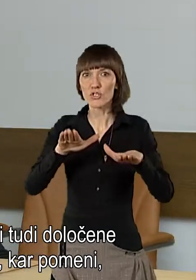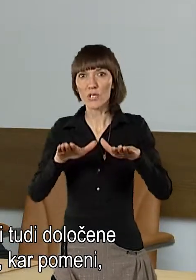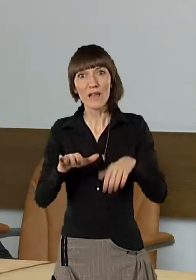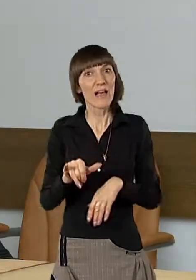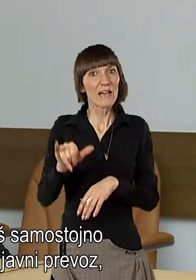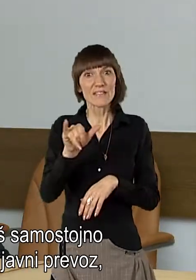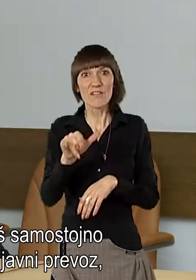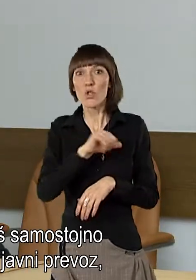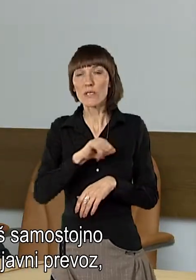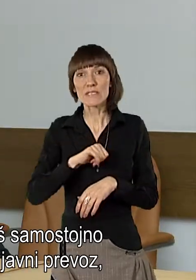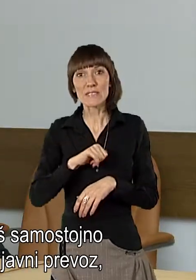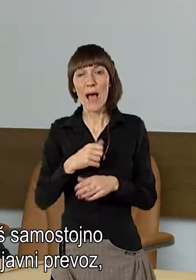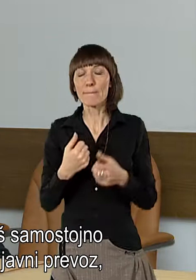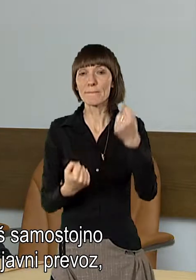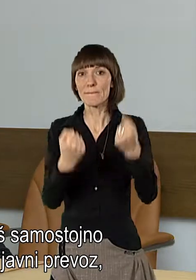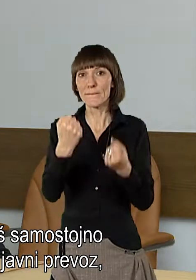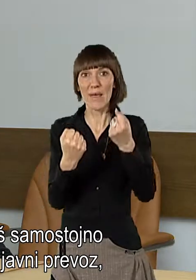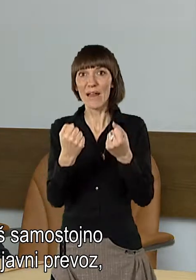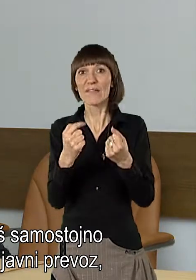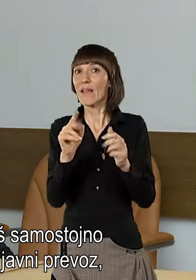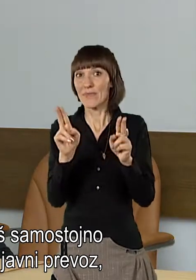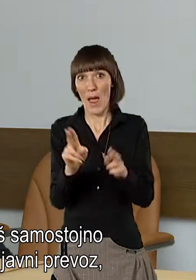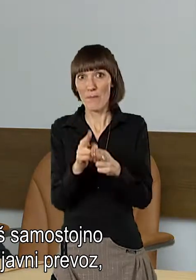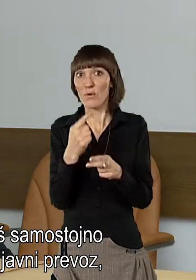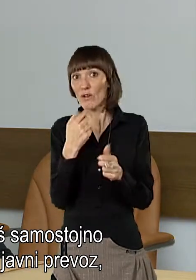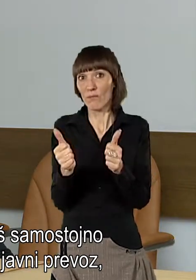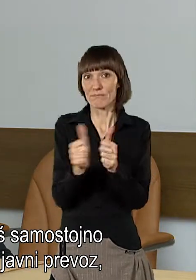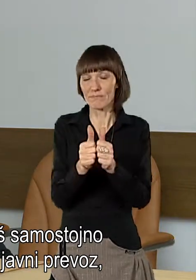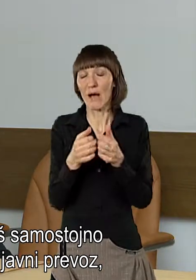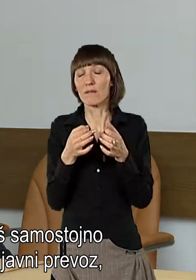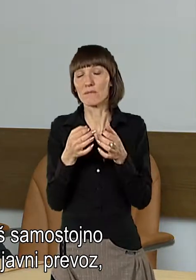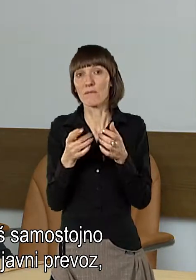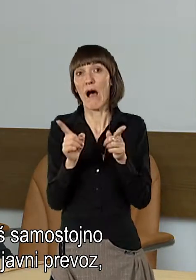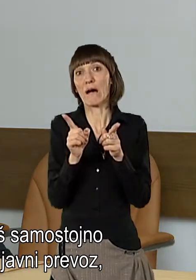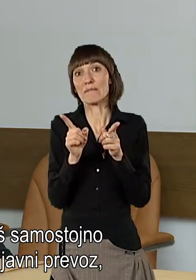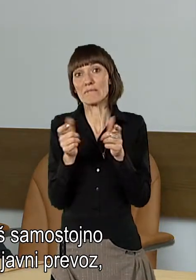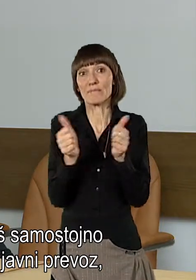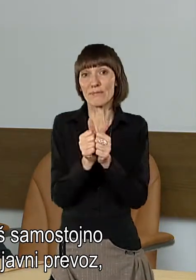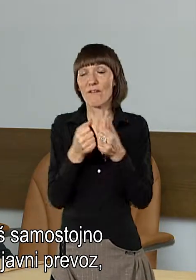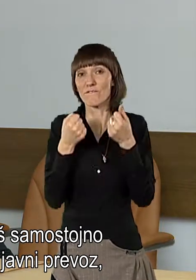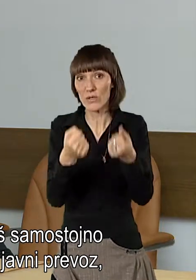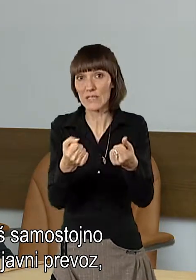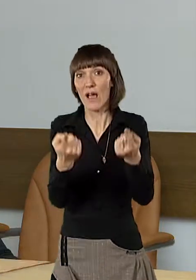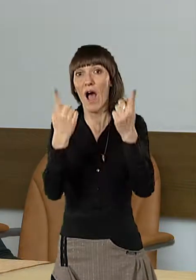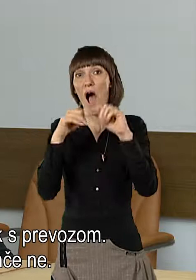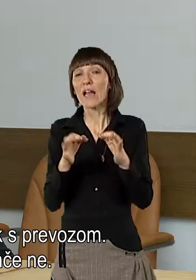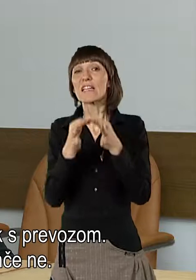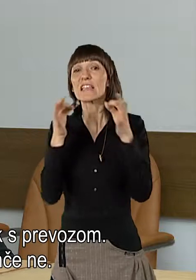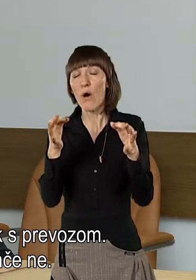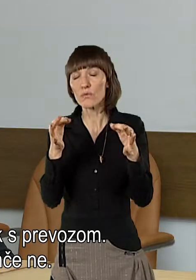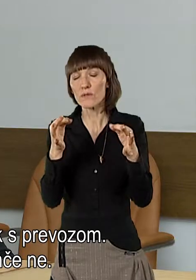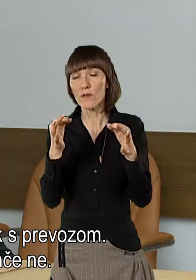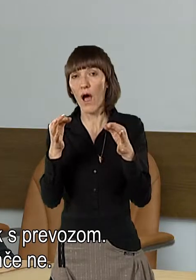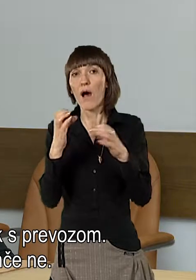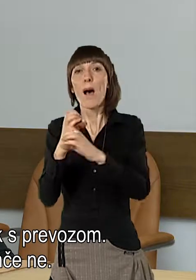To pomeni, da se vedno ne moraš samostojno pelati, ne. Te nekdo mora, ne. Ali pa uporabiš javni prevoz, ne. V